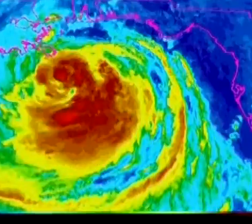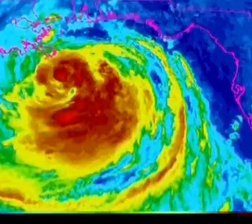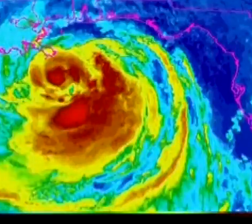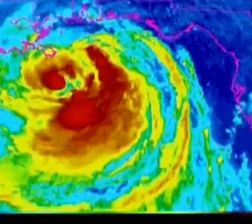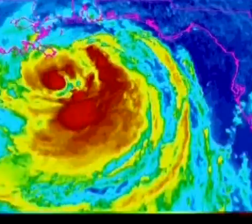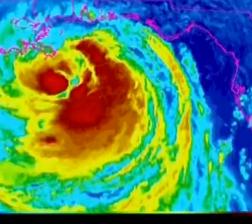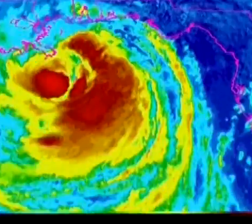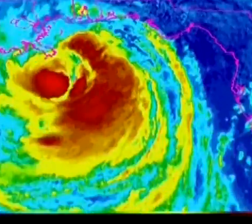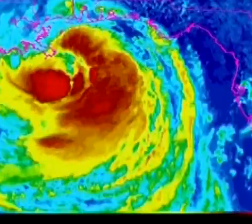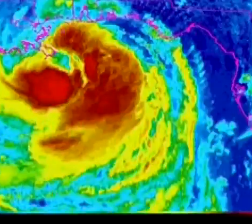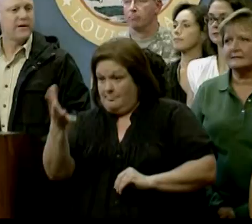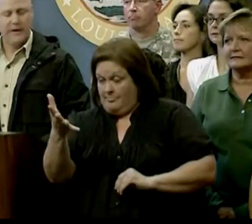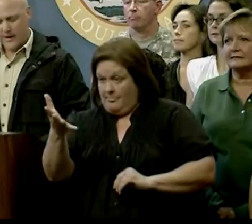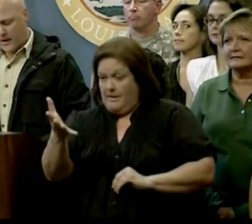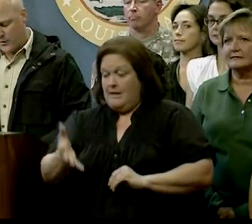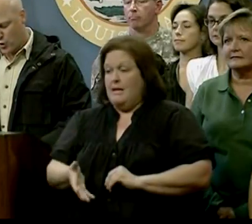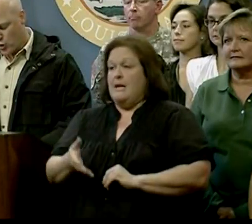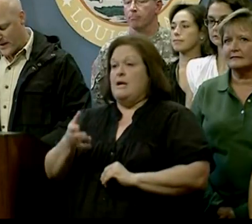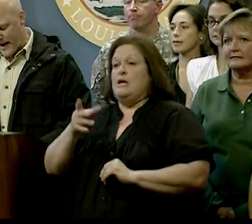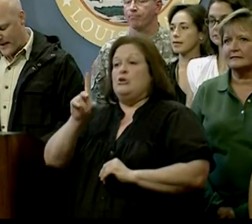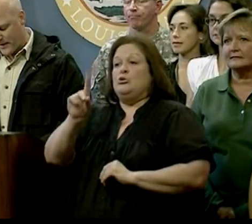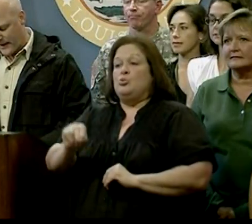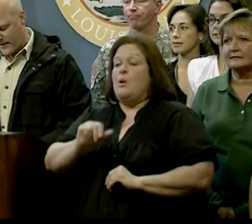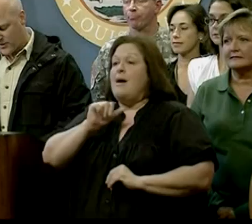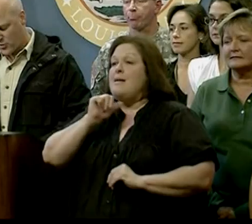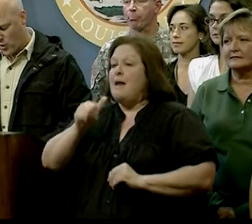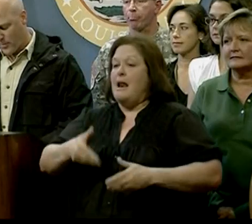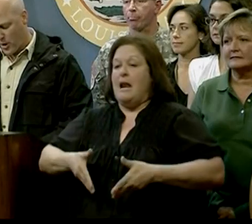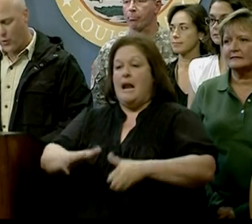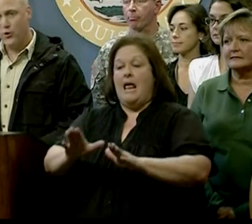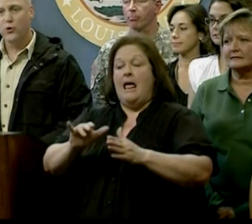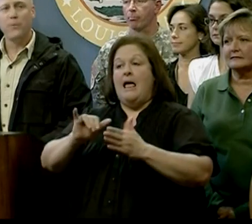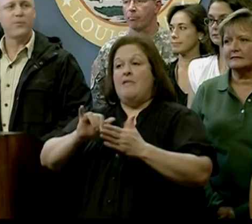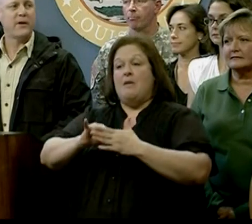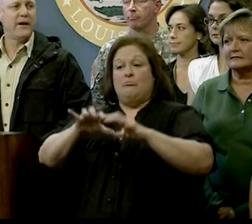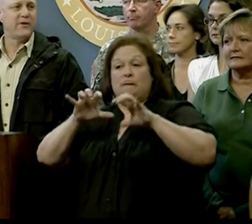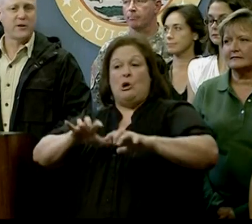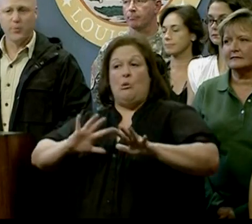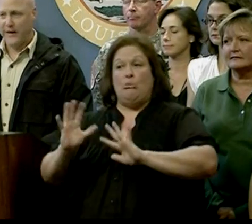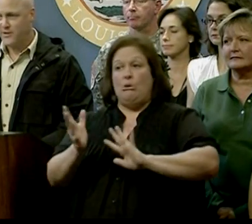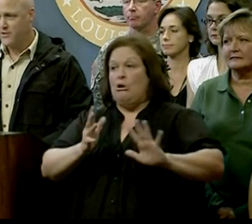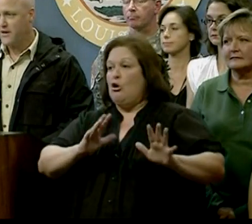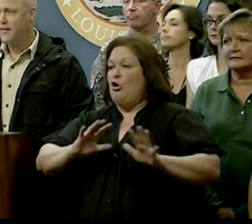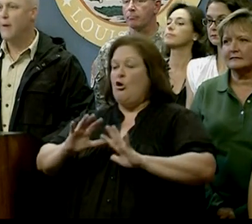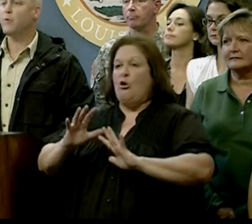Điều quan ngại nhất đó là lượng nước mưa ập xuống trong thời gian ngắn sẽ gây lũ lụt khắp mọi nơi trong thành phố. Cảm theo dõi.